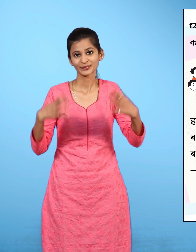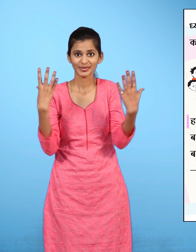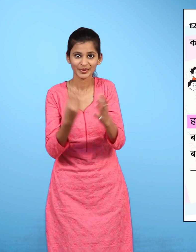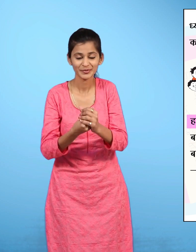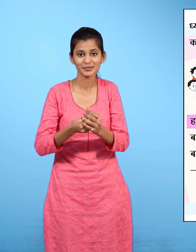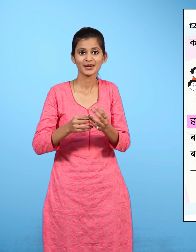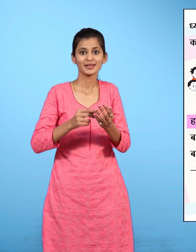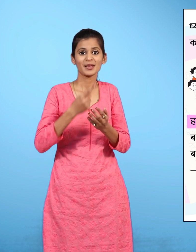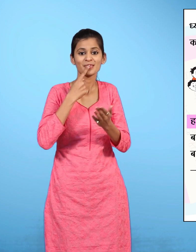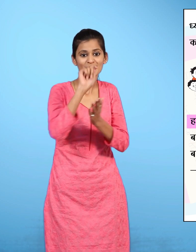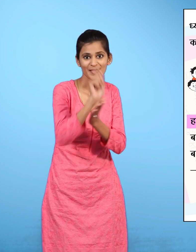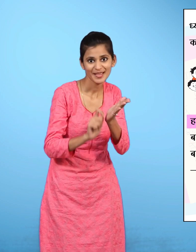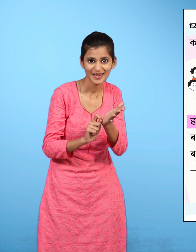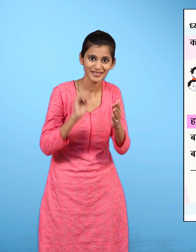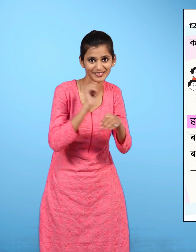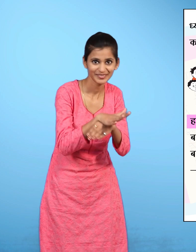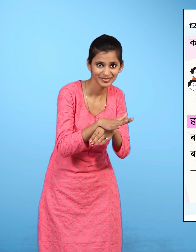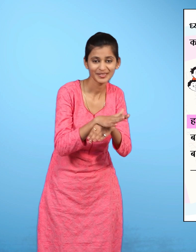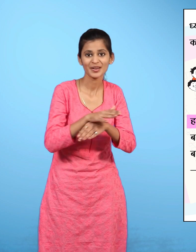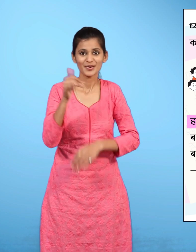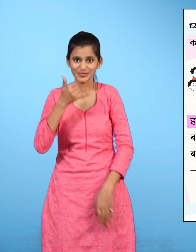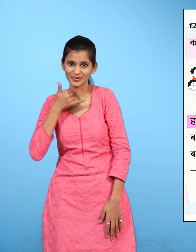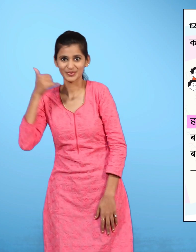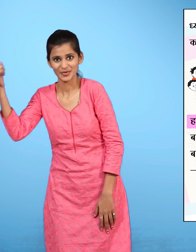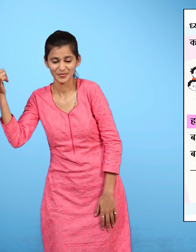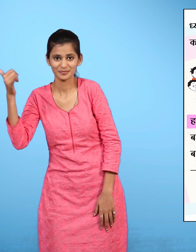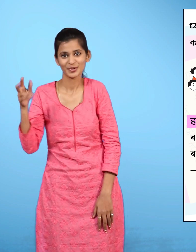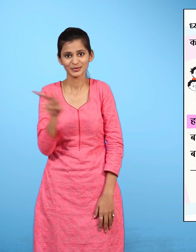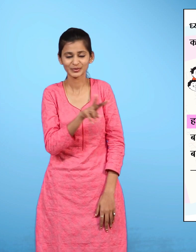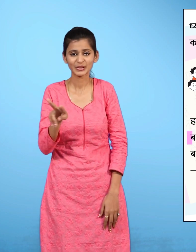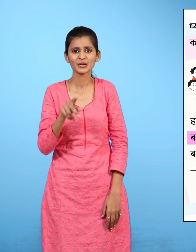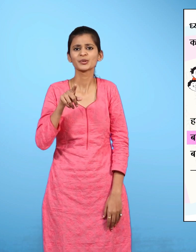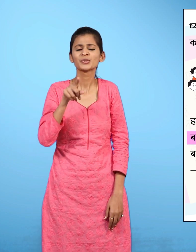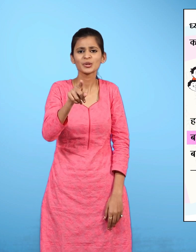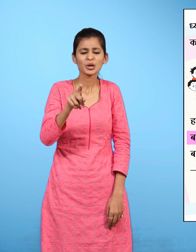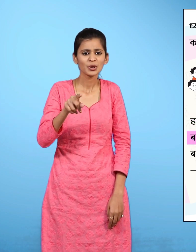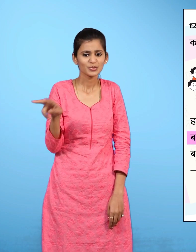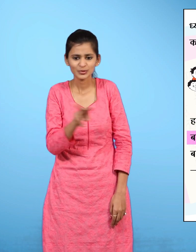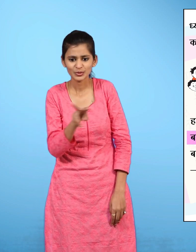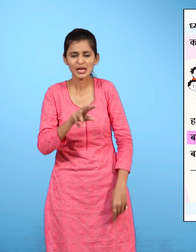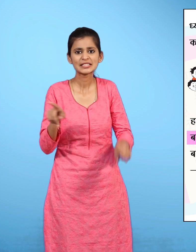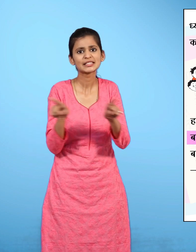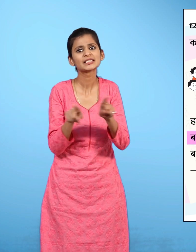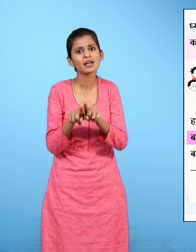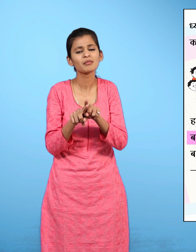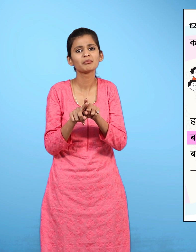हमने चिठी भी लिखी फोन भी किया बताओ कि चिठी और फोन में